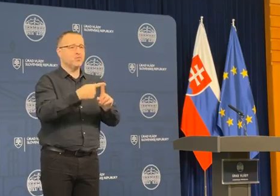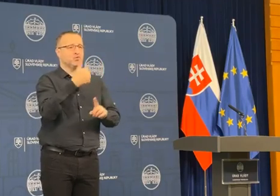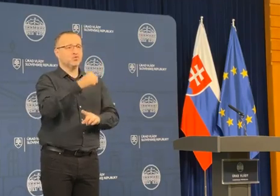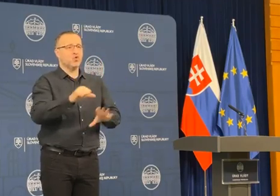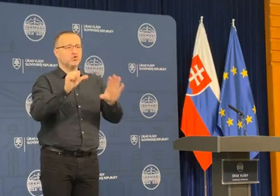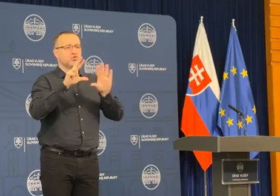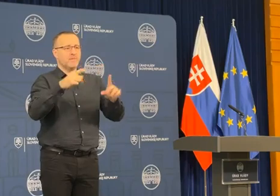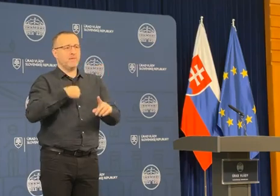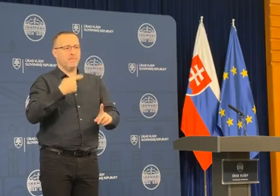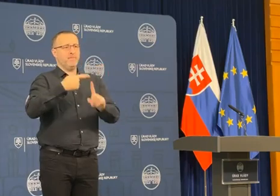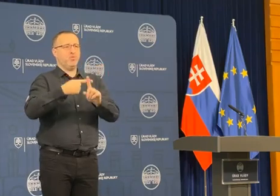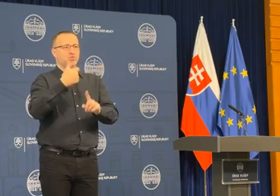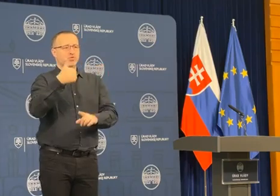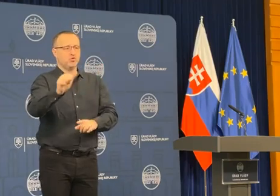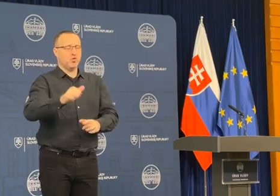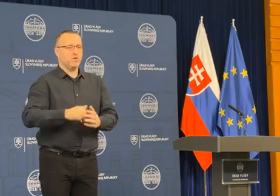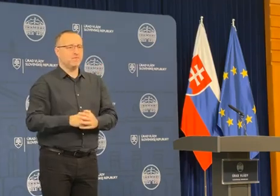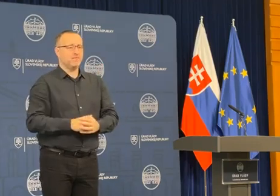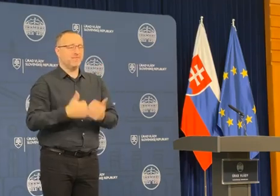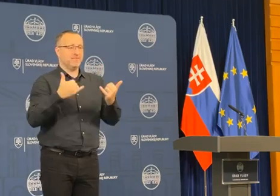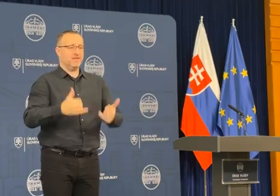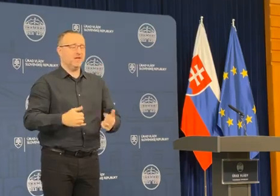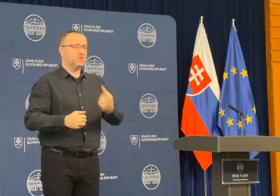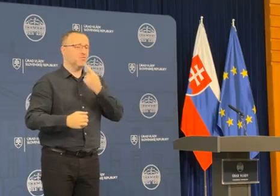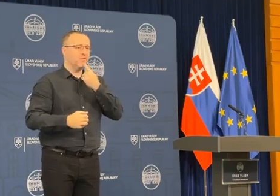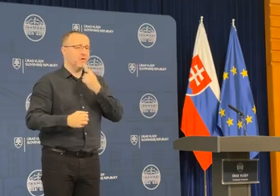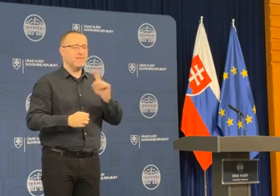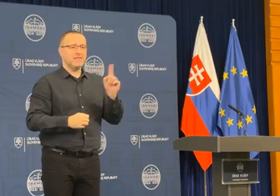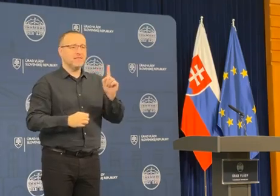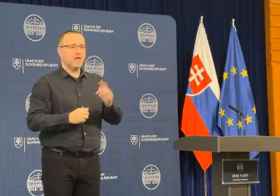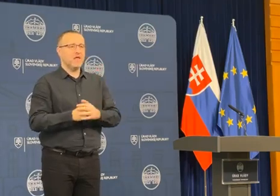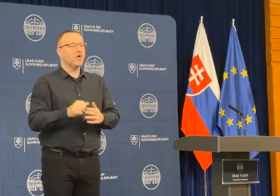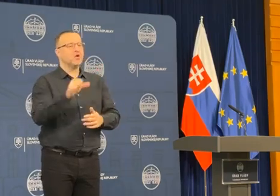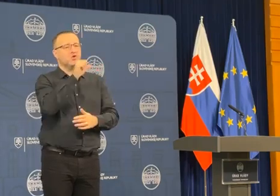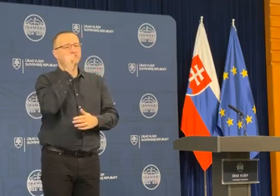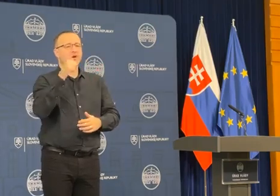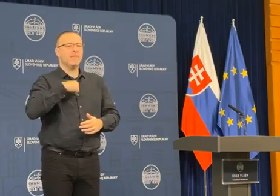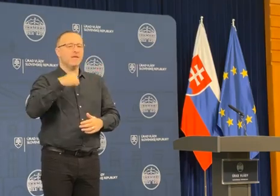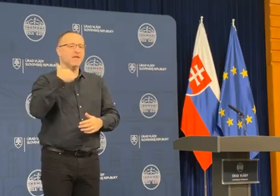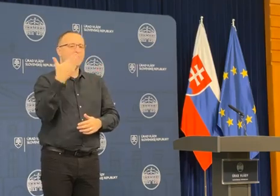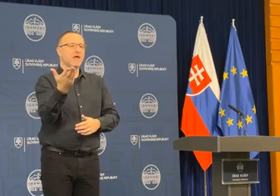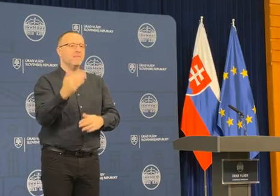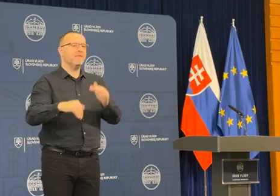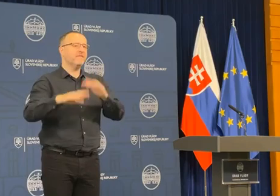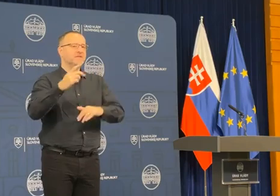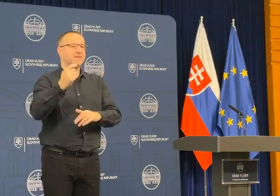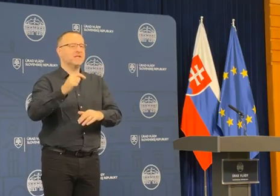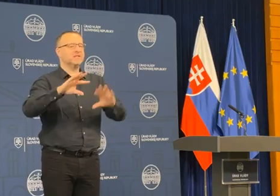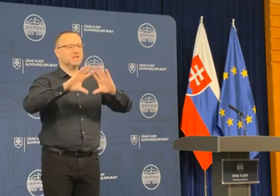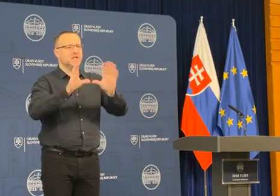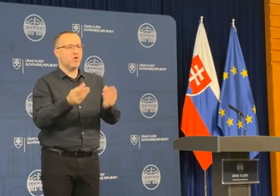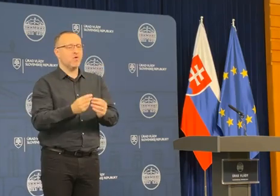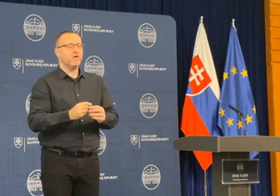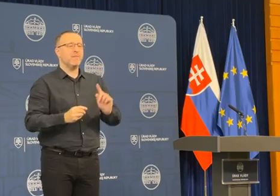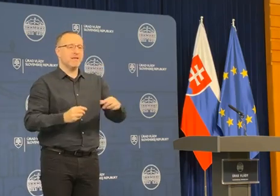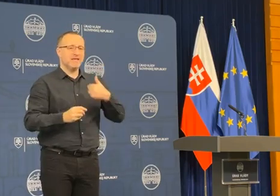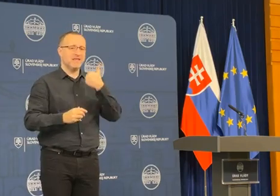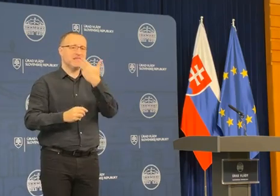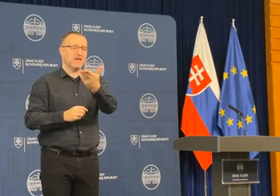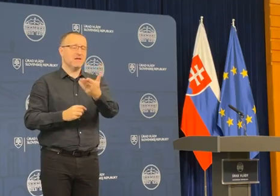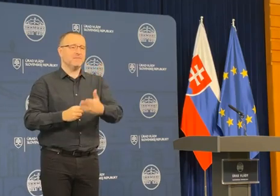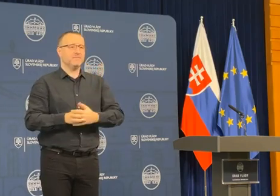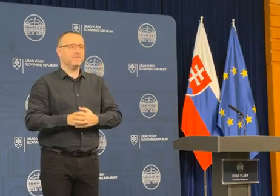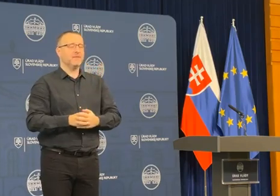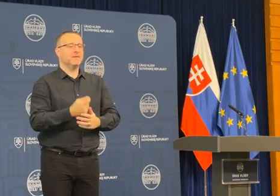sme plus 100. Dnes hovoríme nie o tom, že by sme im dávali viacej peniazy celkovo, ale dávame im